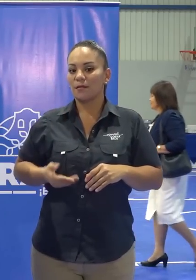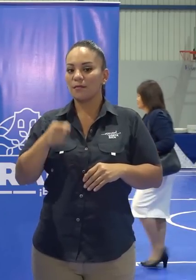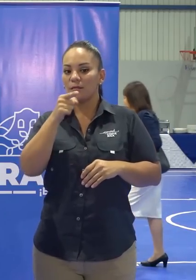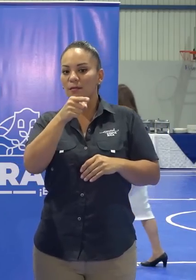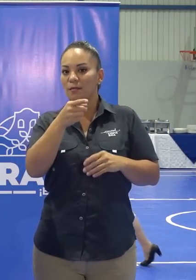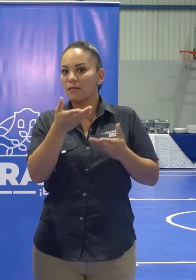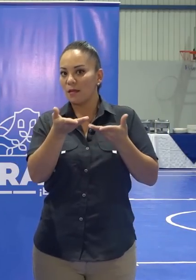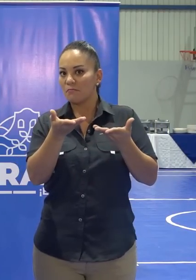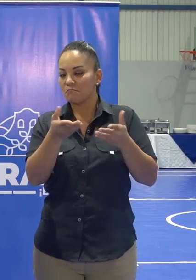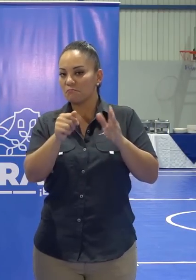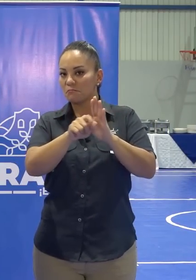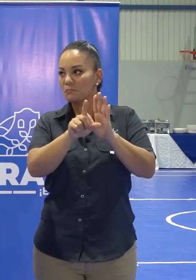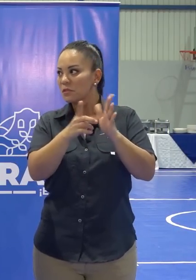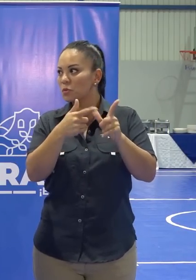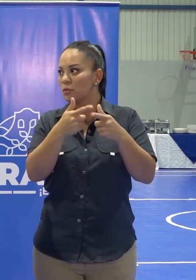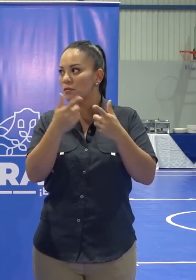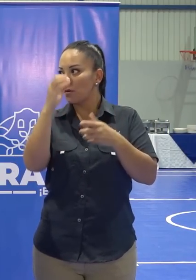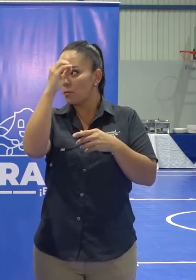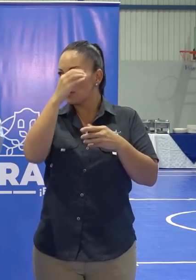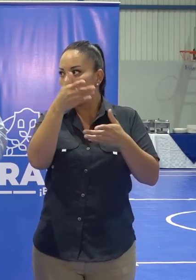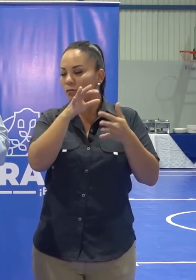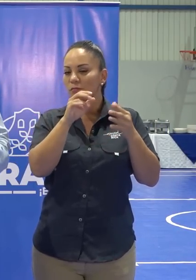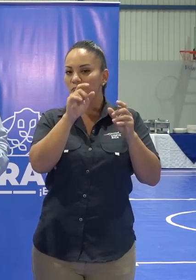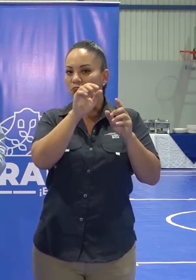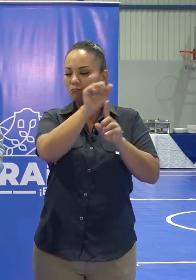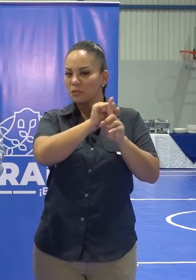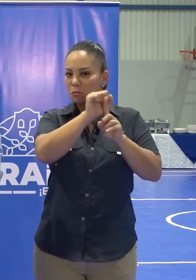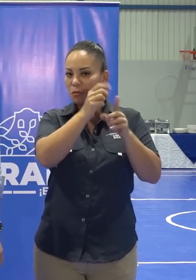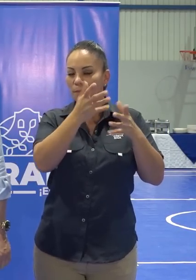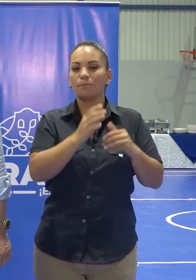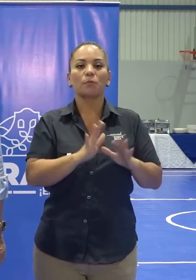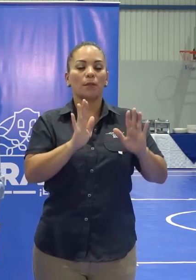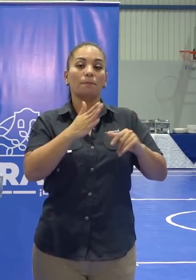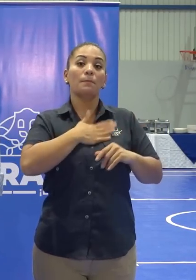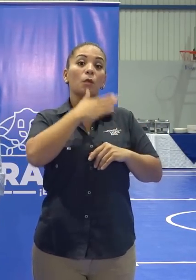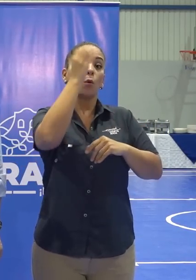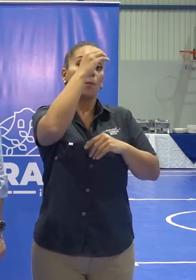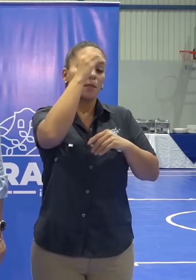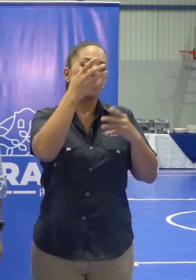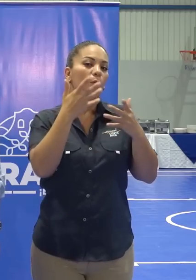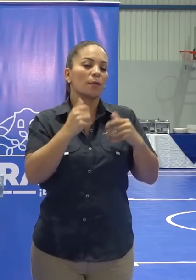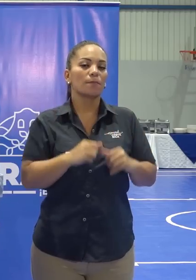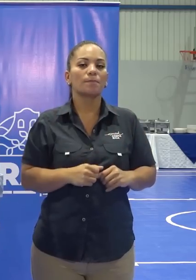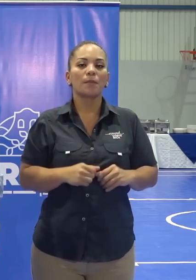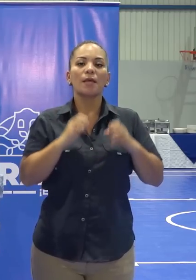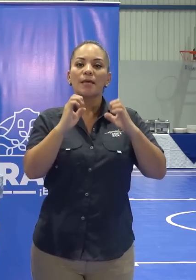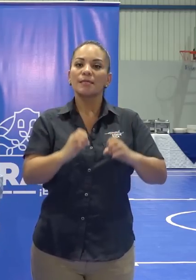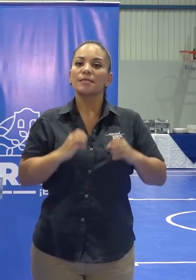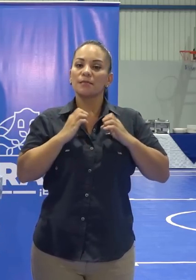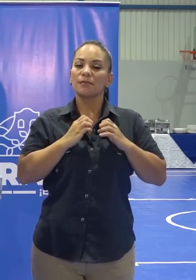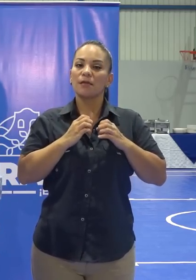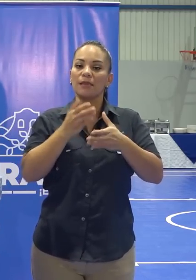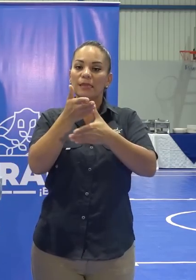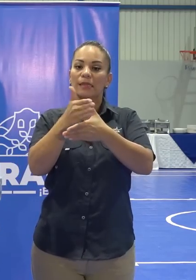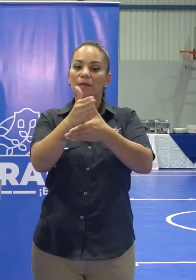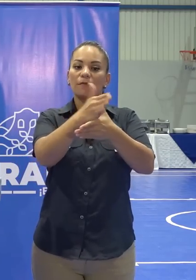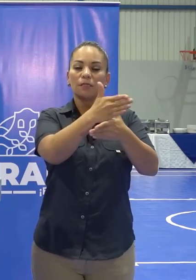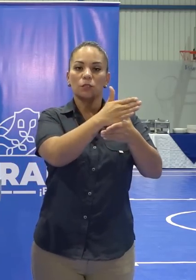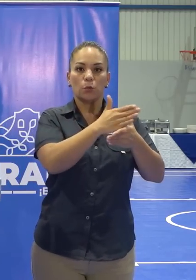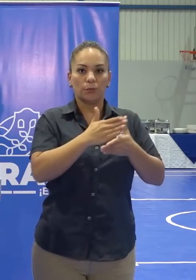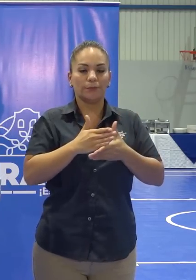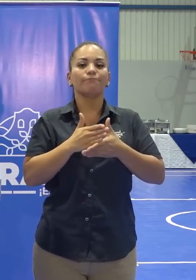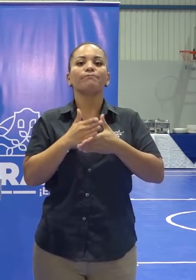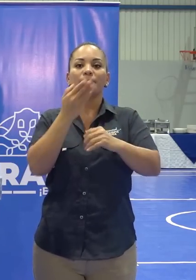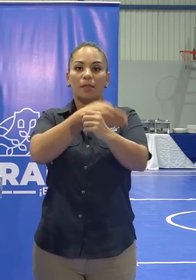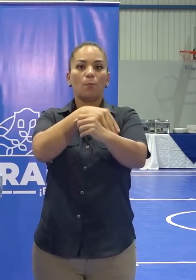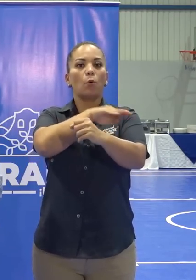poder. Tal vez una opinión suya con respecto a esa situación. Mi opinión es que existe una división clara de poderes